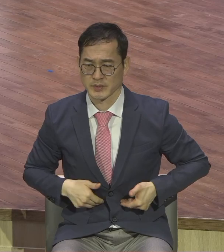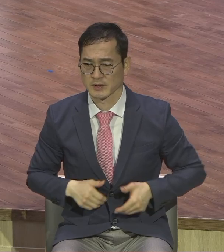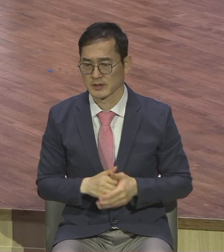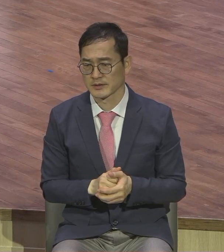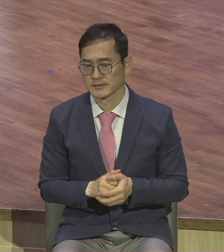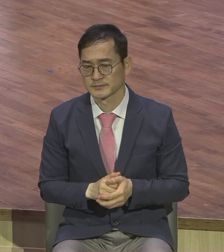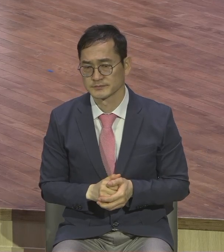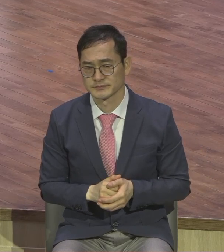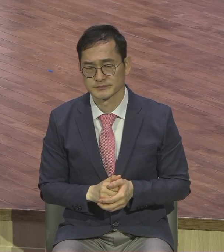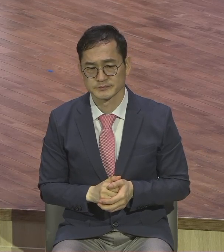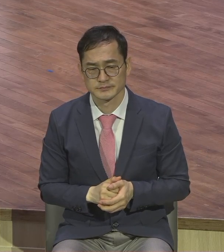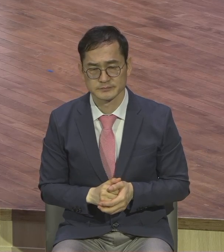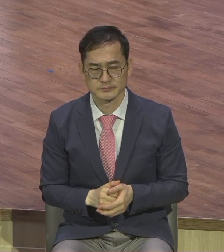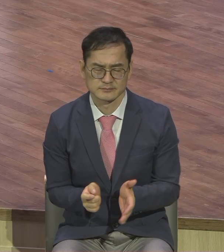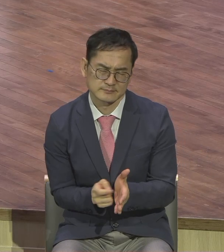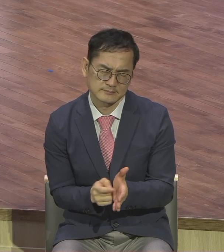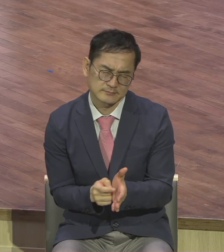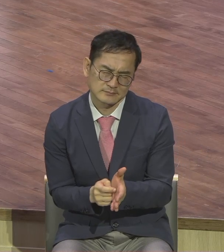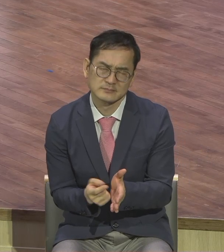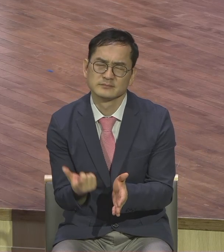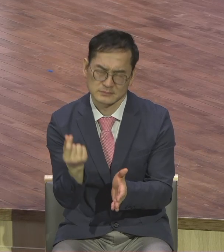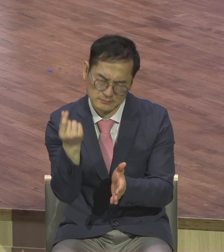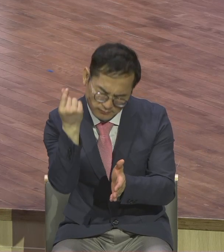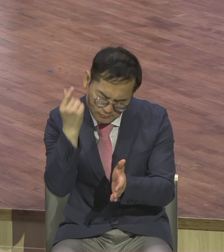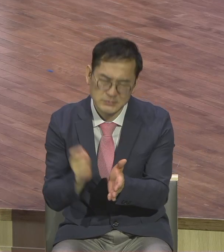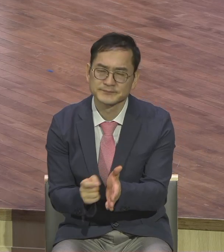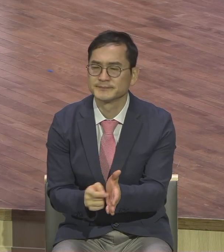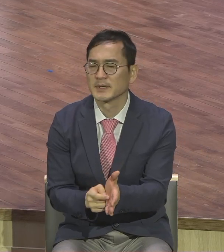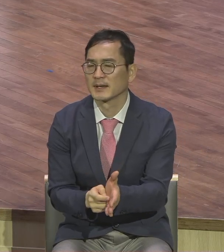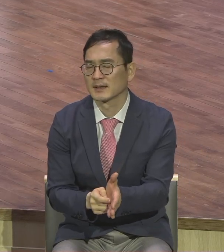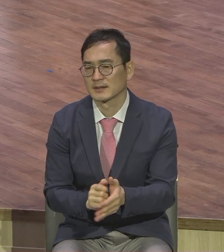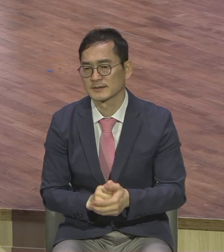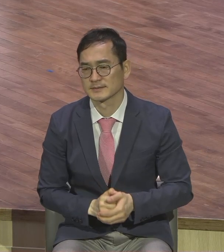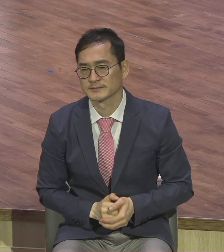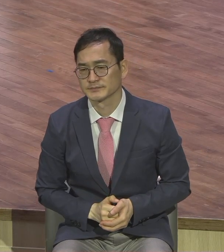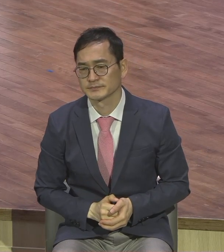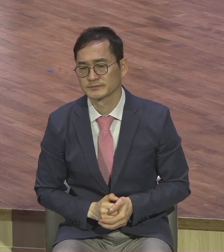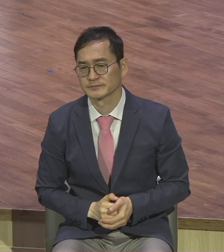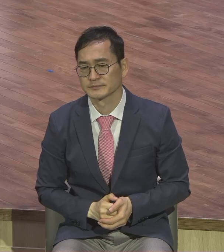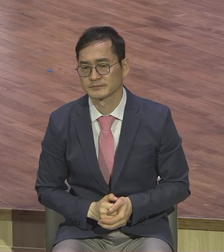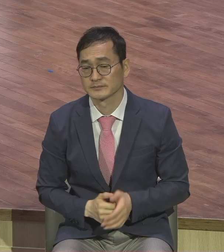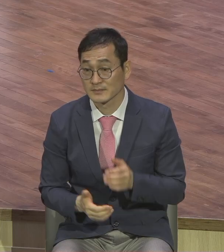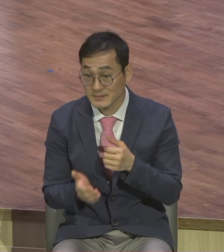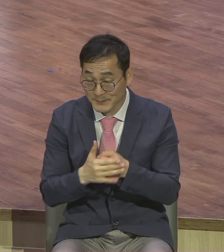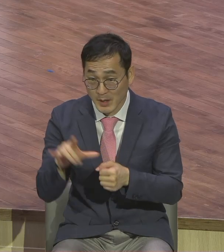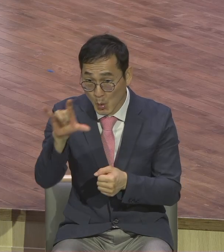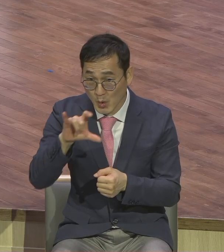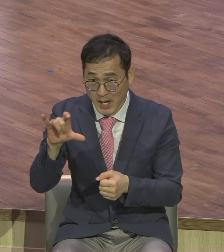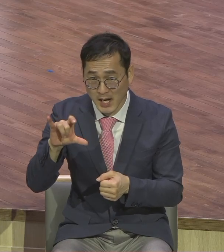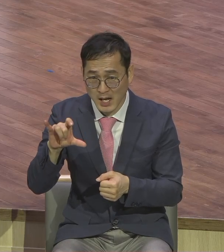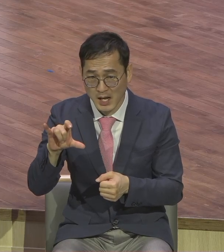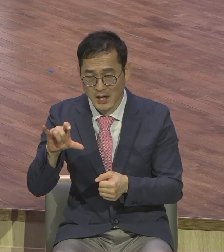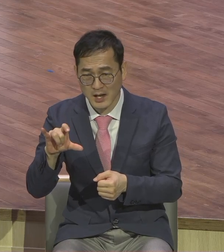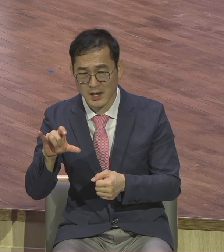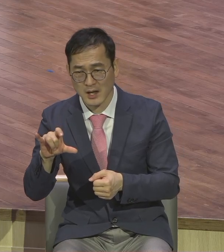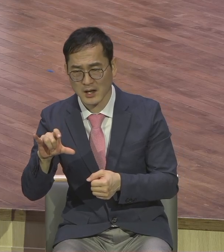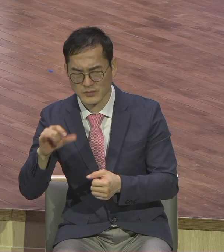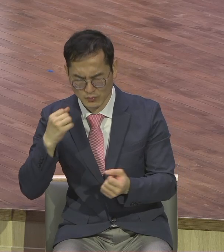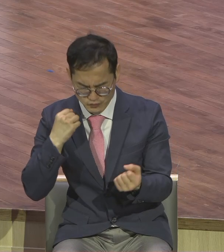이걸 회복해내야 돼요. 그래서 우리가 지난 상반기 동안 코로나19에도 불구하고 온라인 새색매 초청 행사를 했습니다.